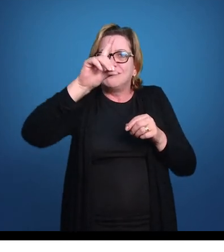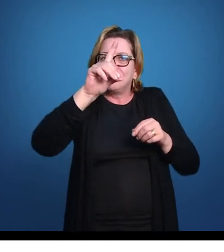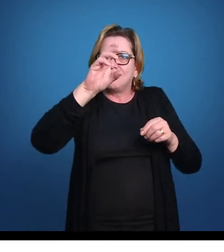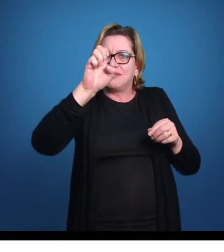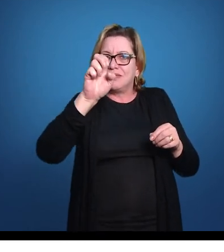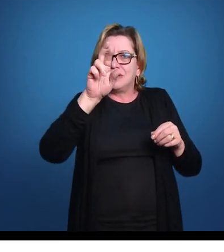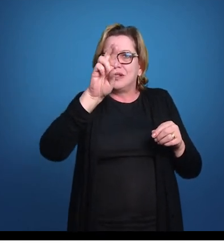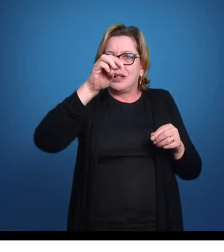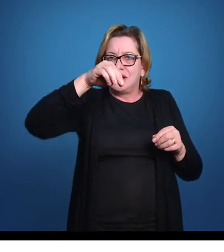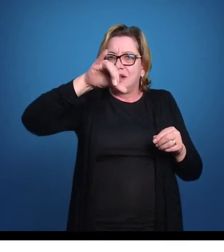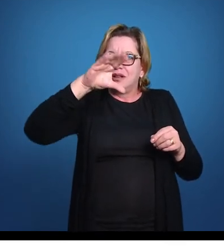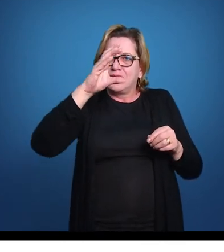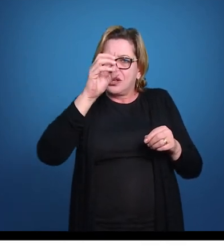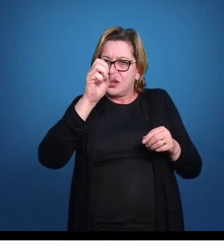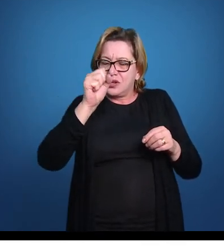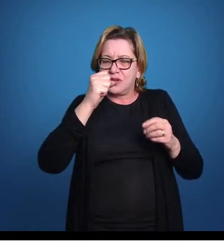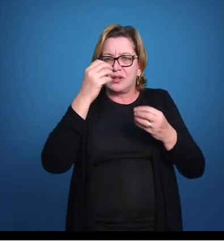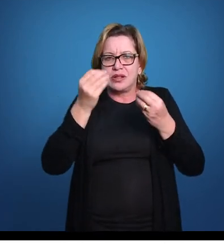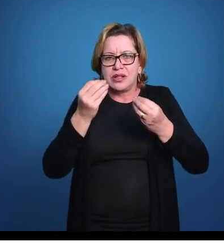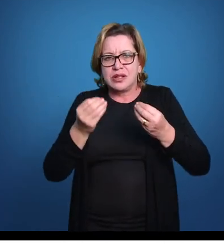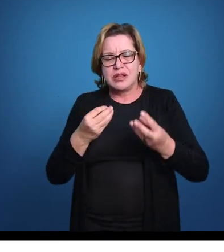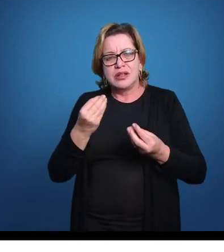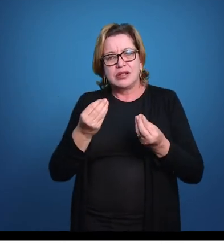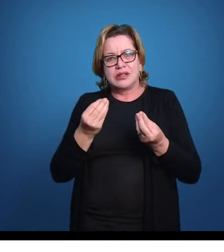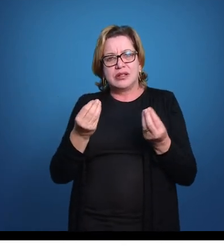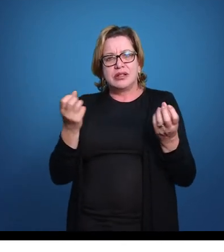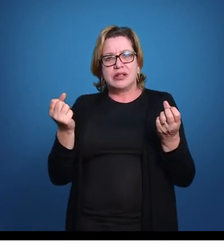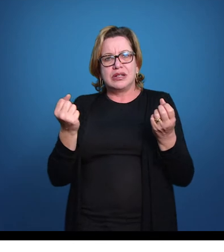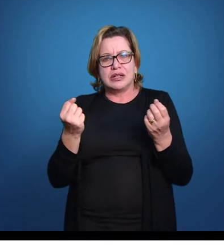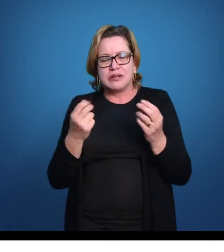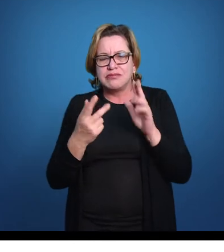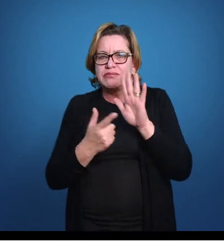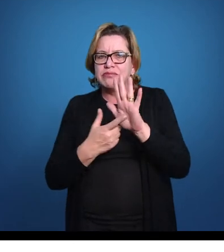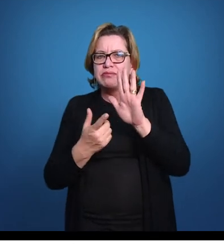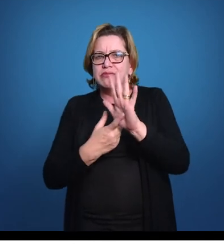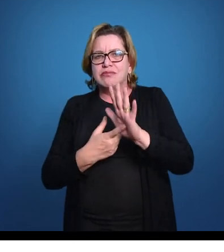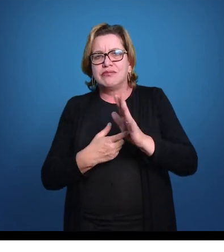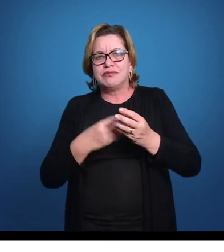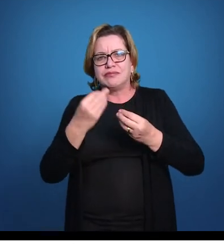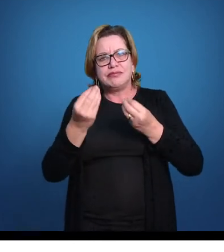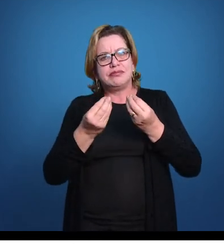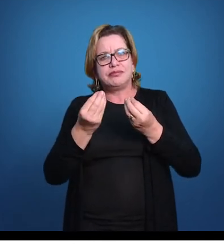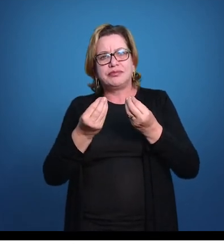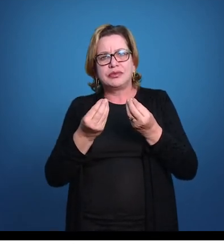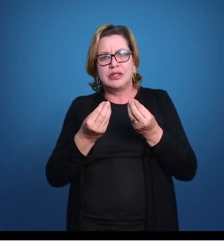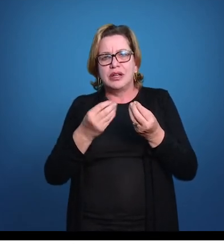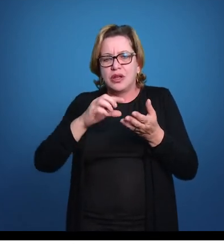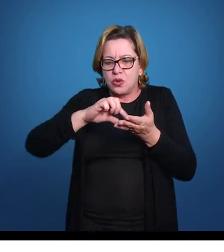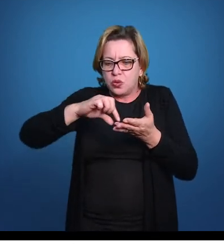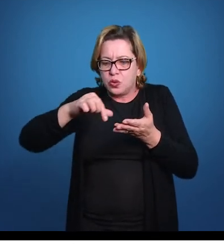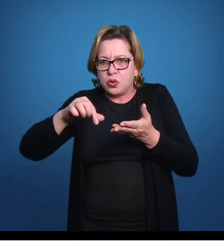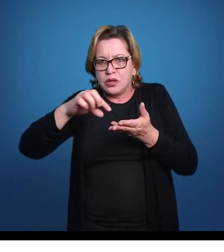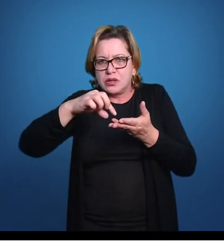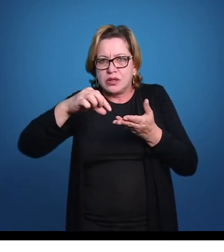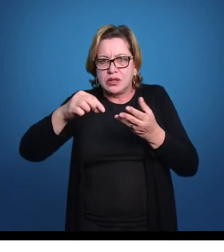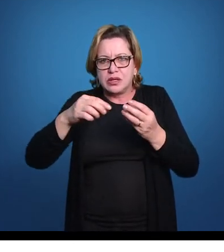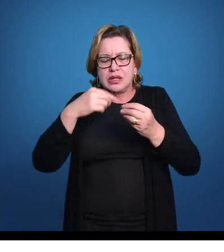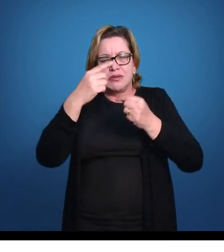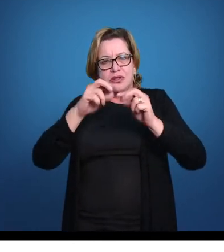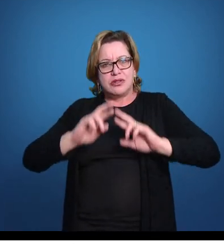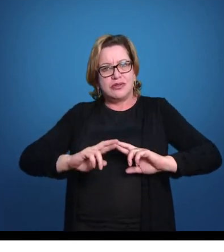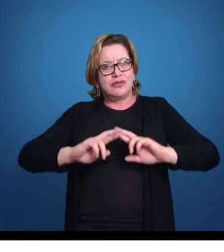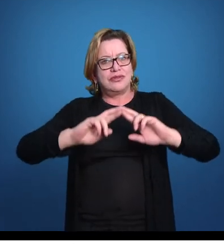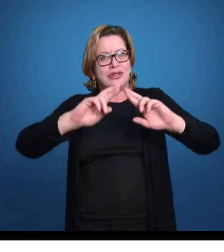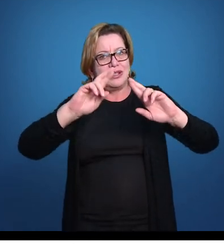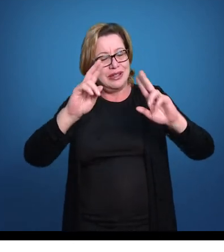membrana. Esse tipo de nadadeira dificerca aqui, ela aparece, já aparece sem raios lá em cefalocordata,